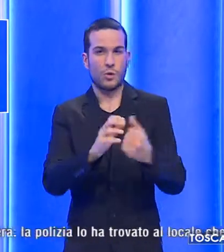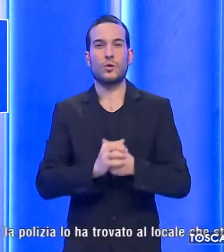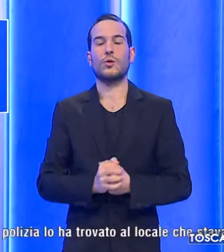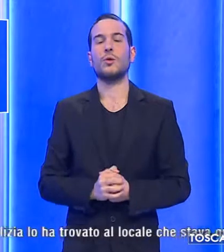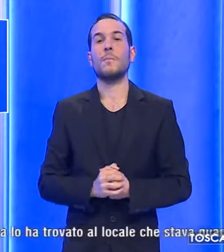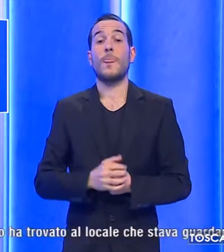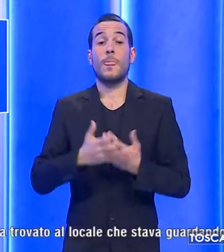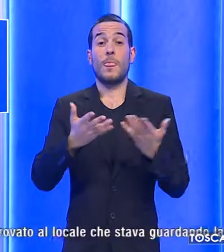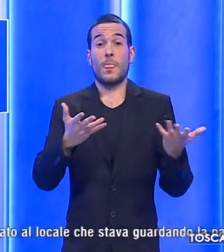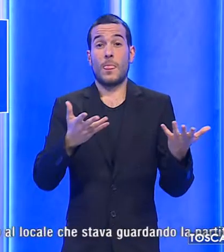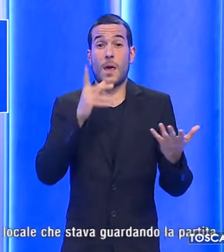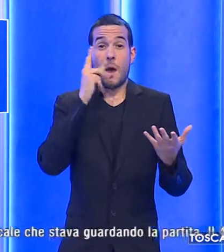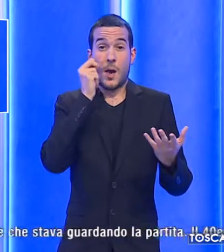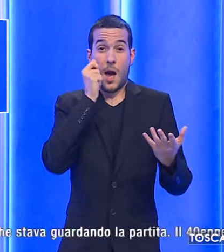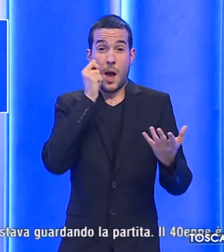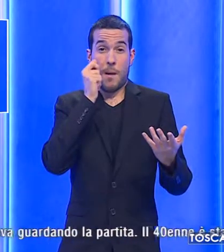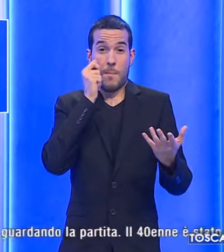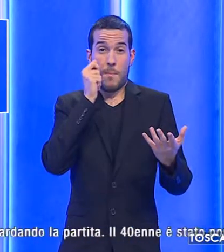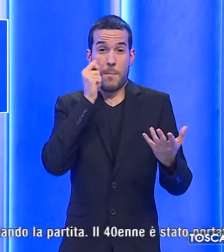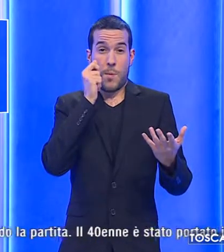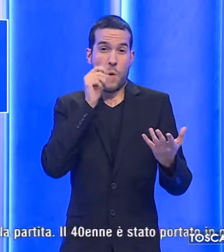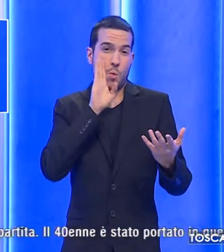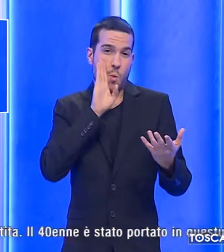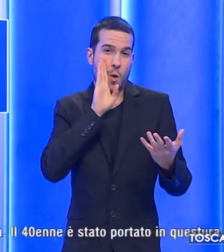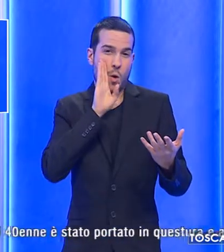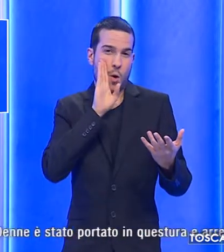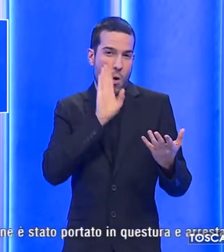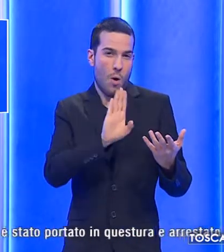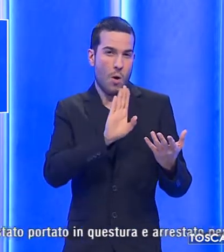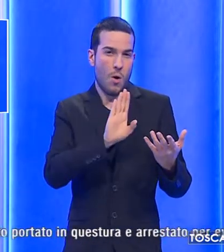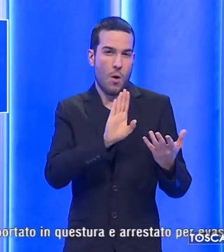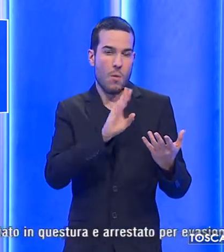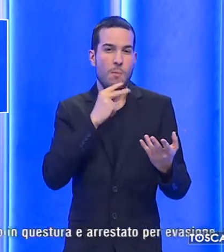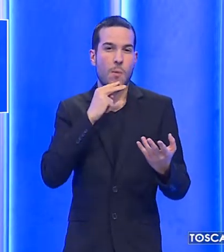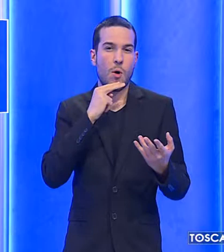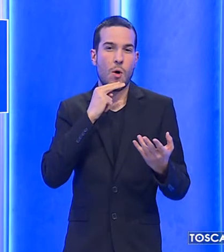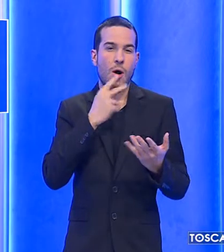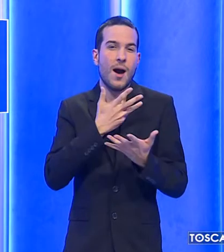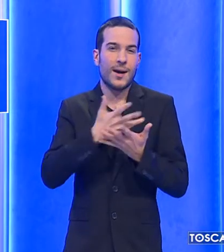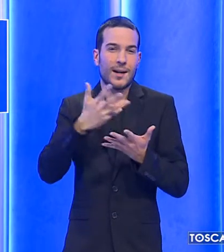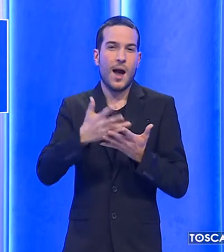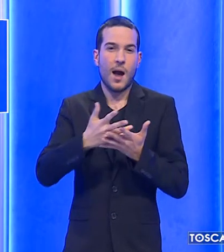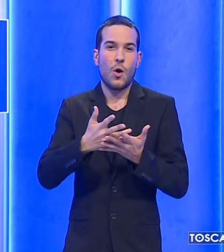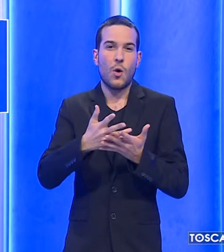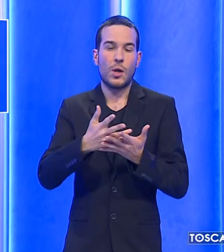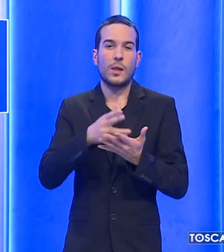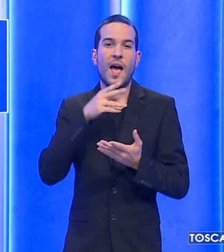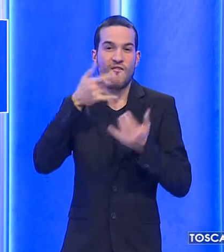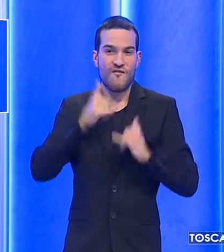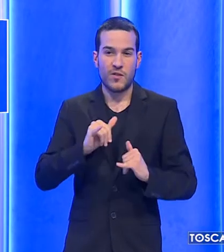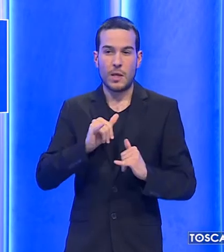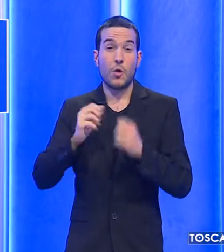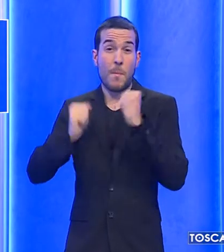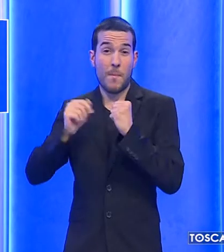Sarebbe stato il padre del quarantenne a riferire alla polizia che il figlio si trovava al bar per vedere Cagliari-Juventus.